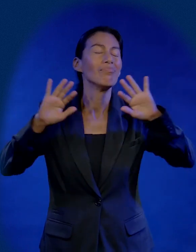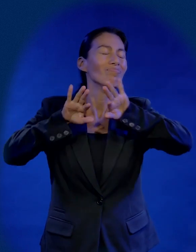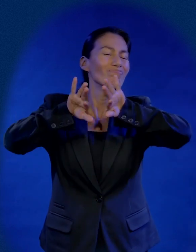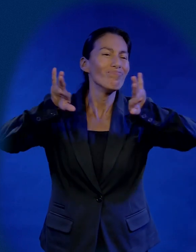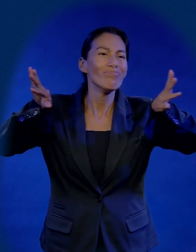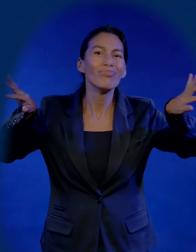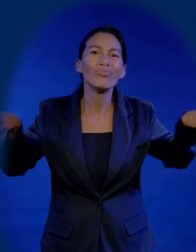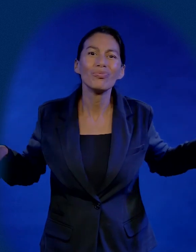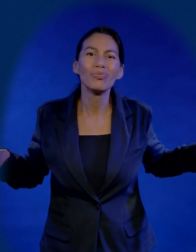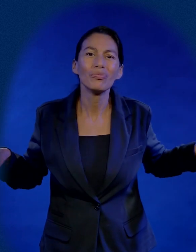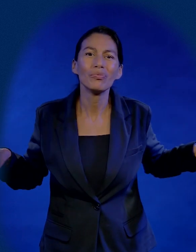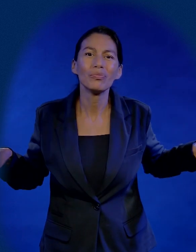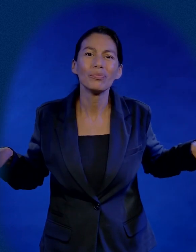está hablando olvídelo